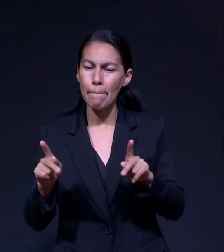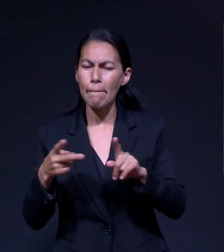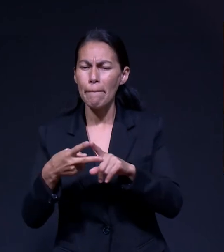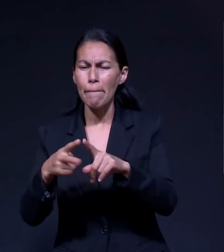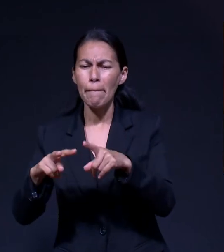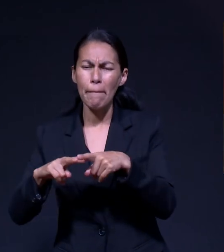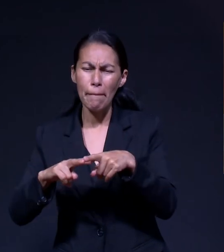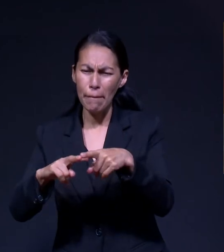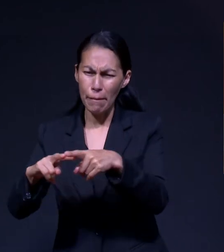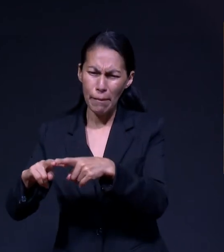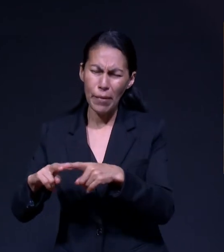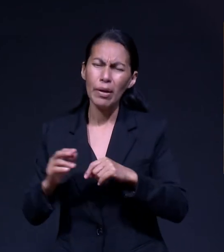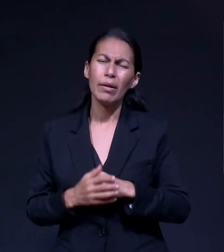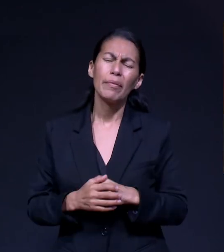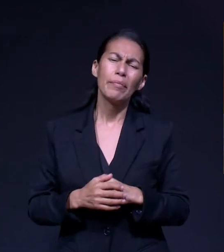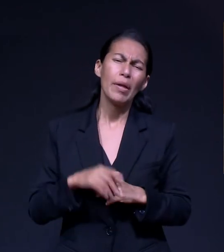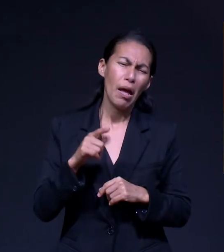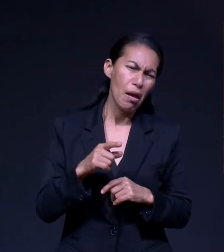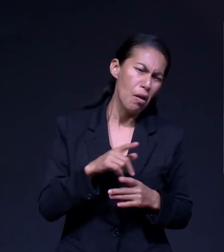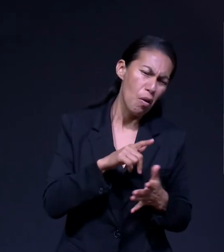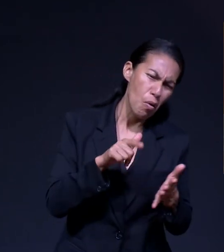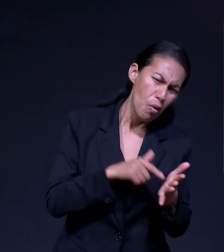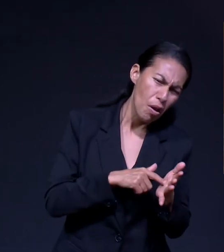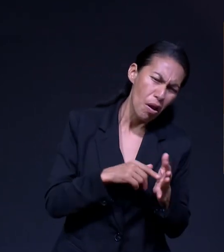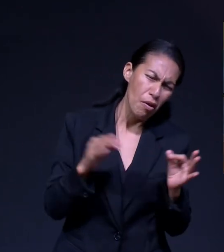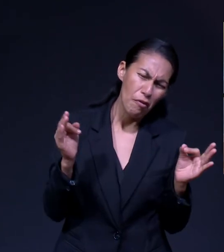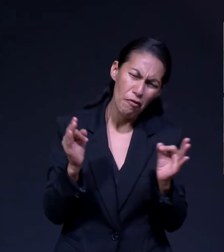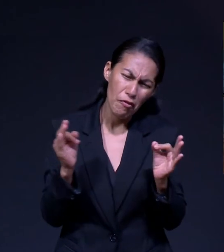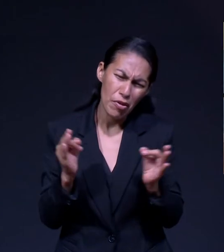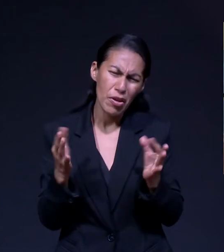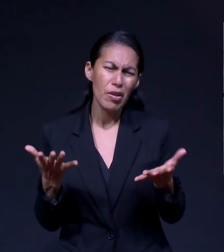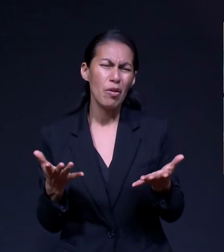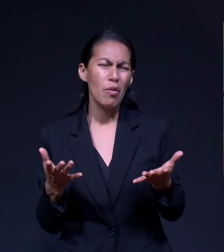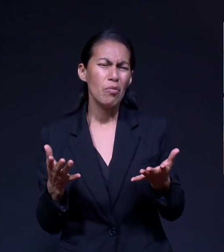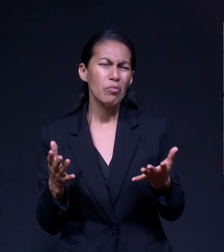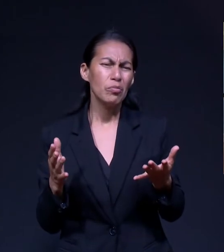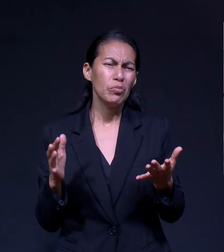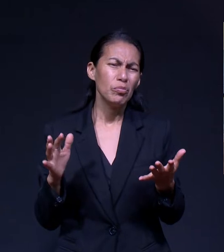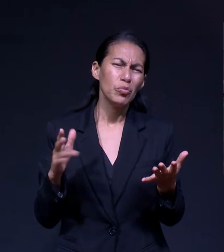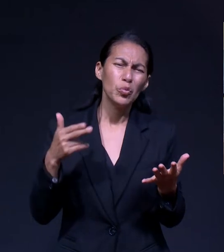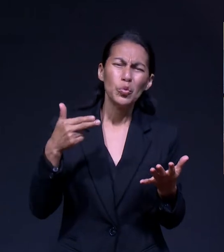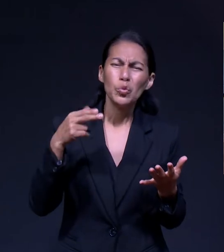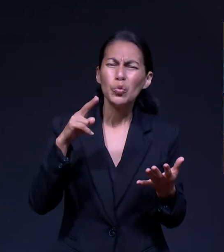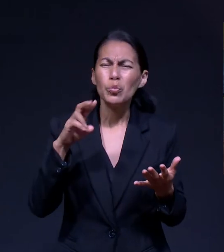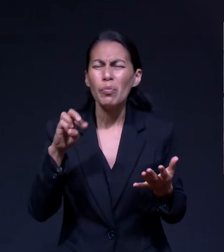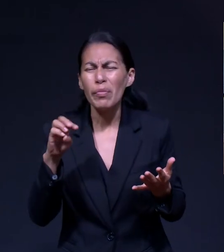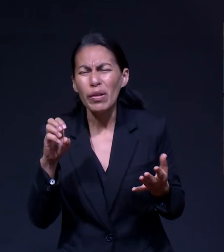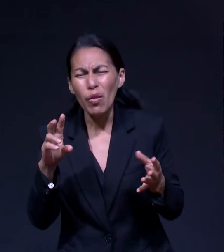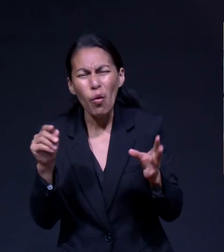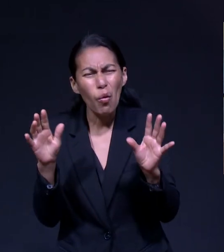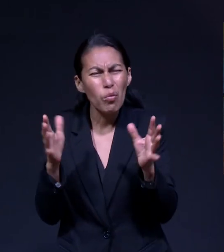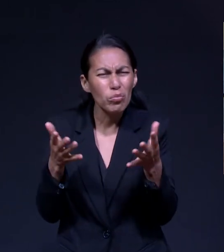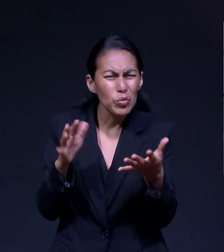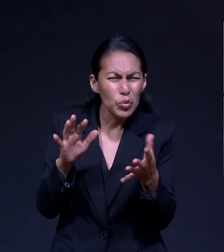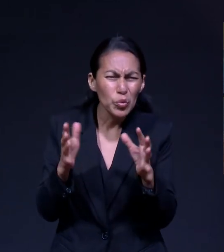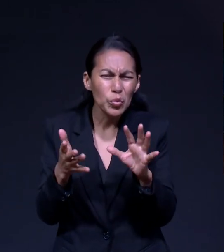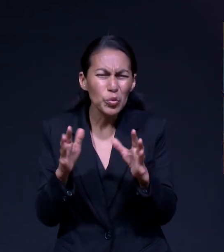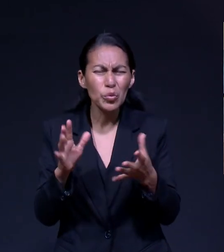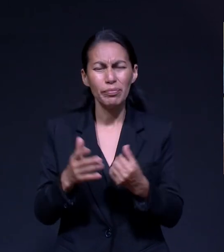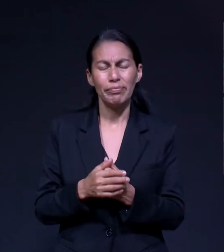Era una ciudad un poco fría Había humedad Y el lugar en donde se encontraba ese apartamento